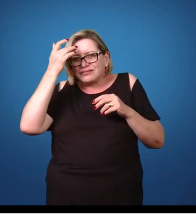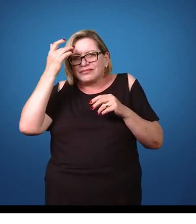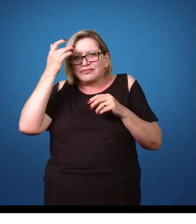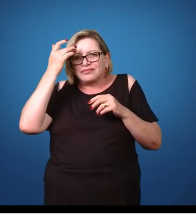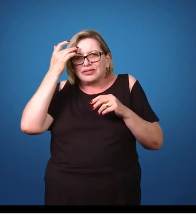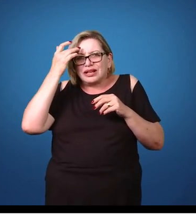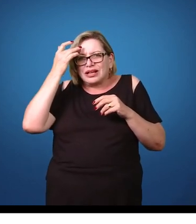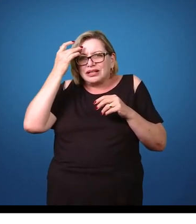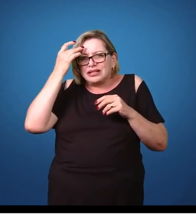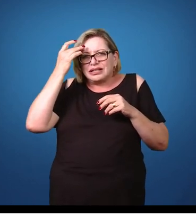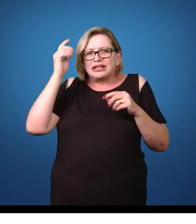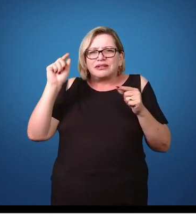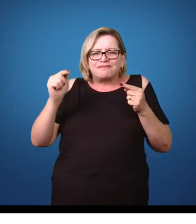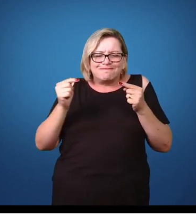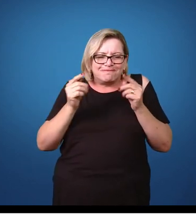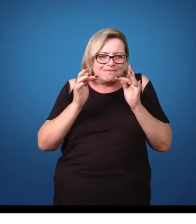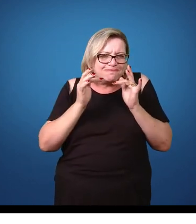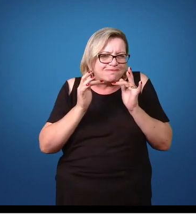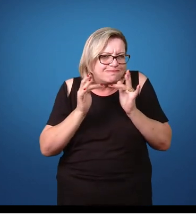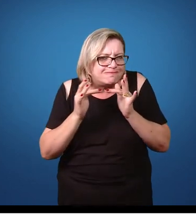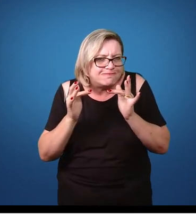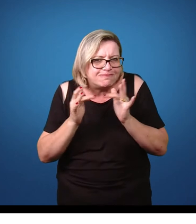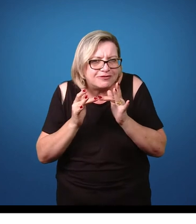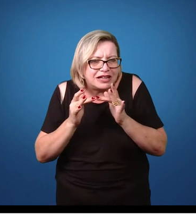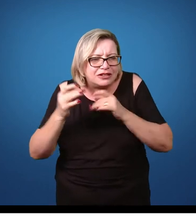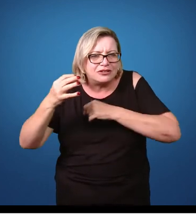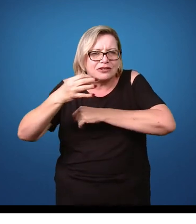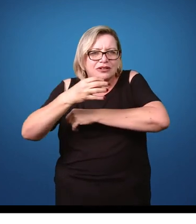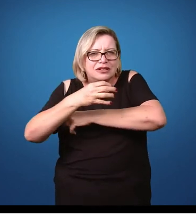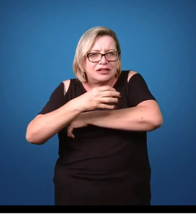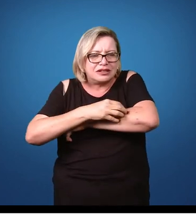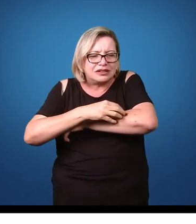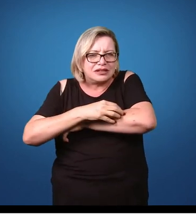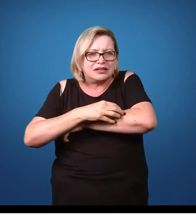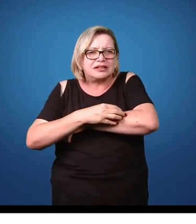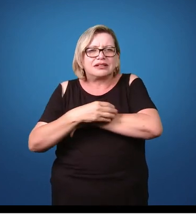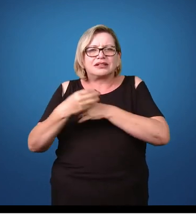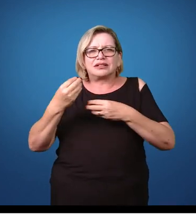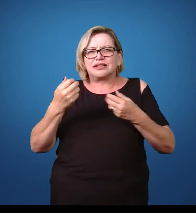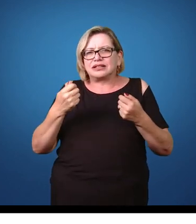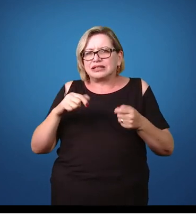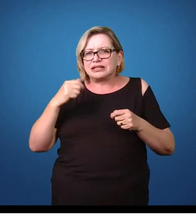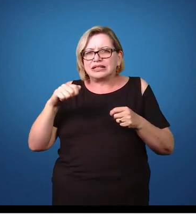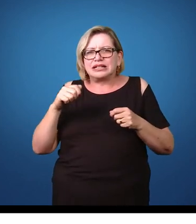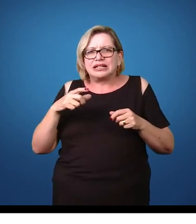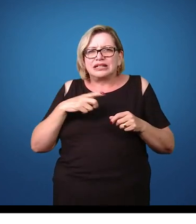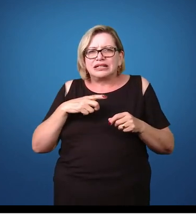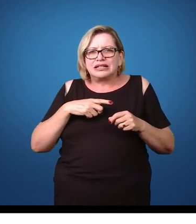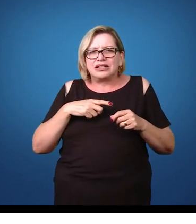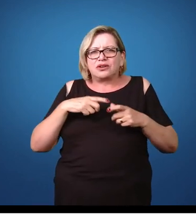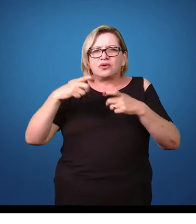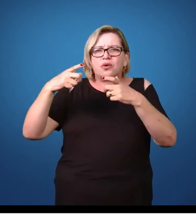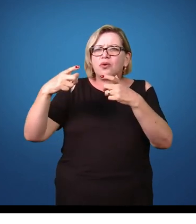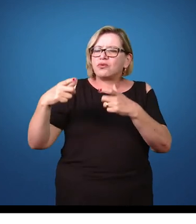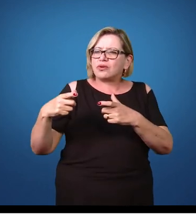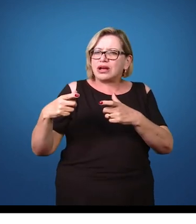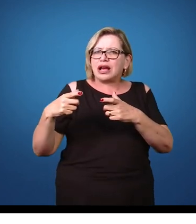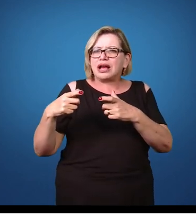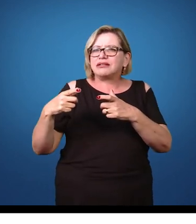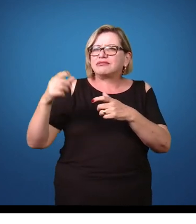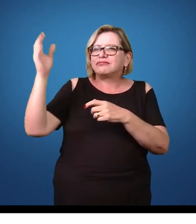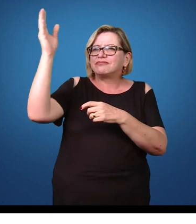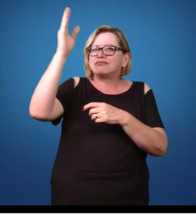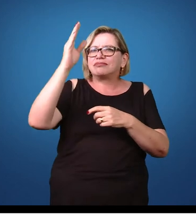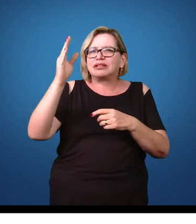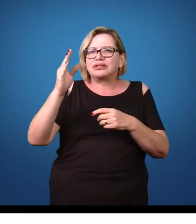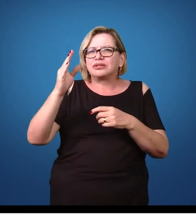contaminar, primeiramente, por ele entrar em contato com o carrapato e esse carrapato estar contaminado, ele tem que estar em algumas regiões